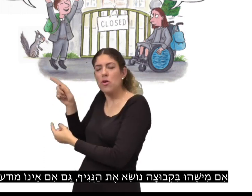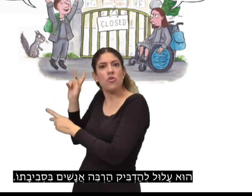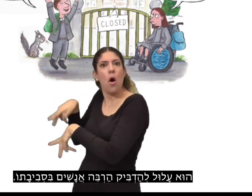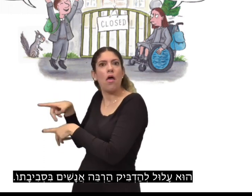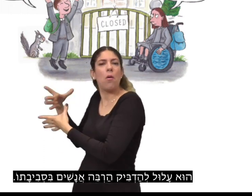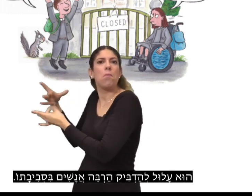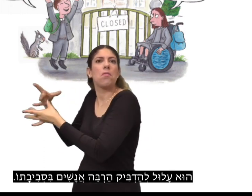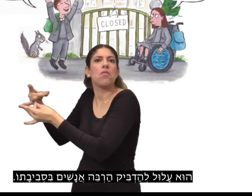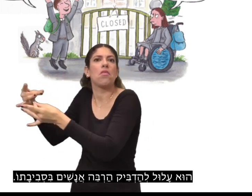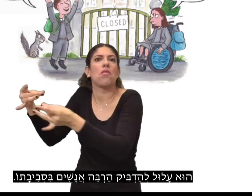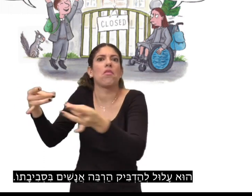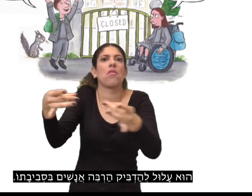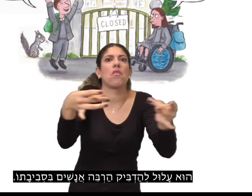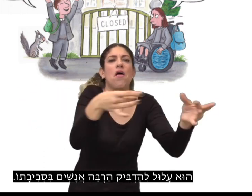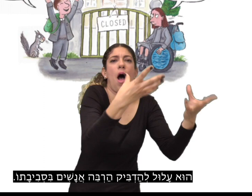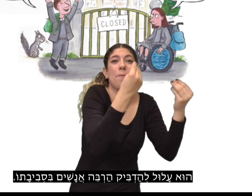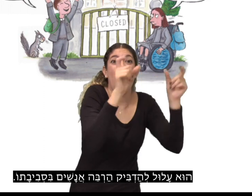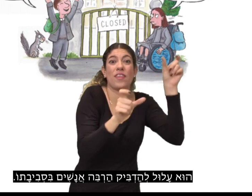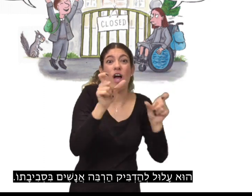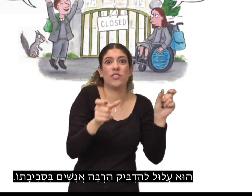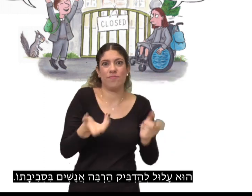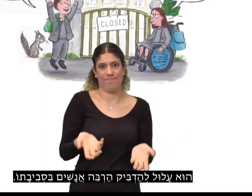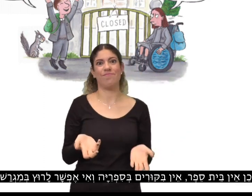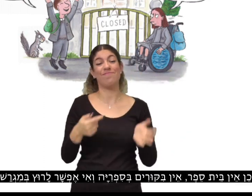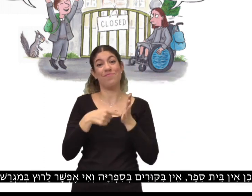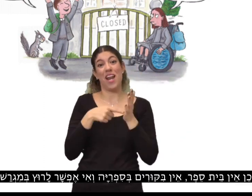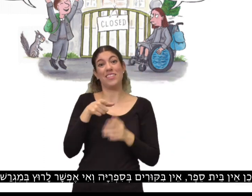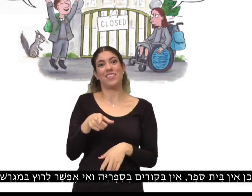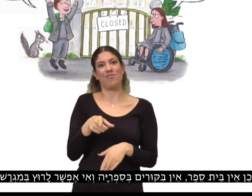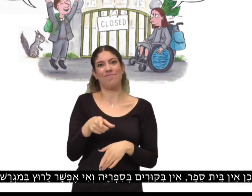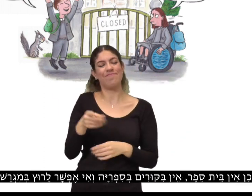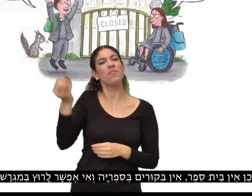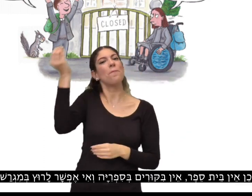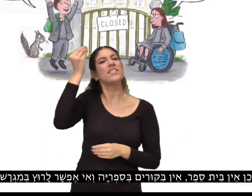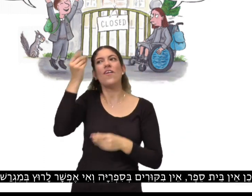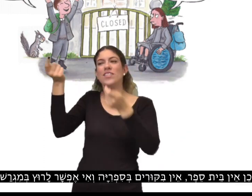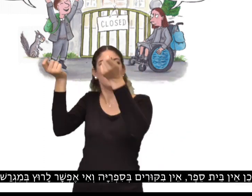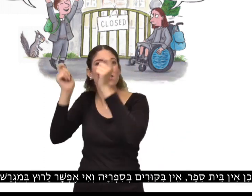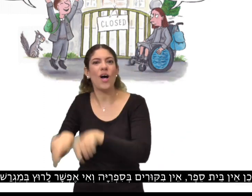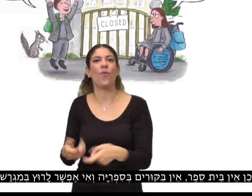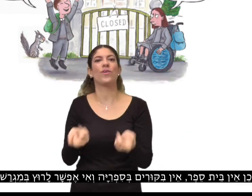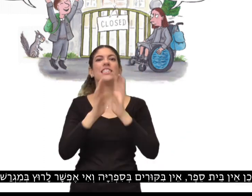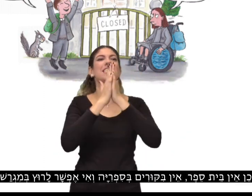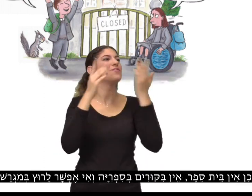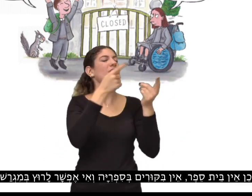להדביק הרבה אנשים בסביבתו. לכן אין בית ספר, אין ביקורים בספרייה,